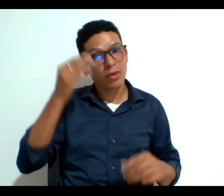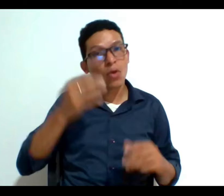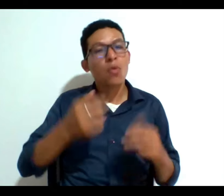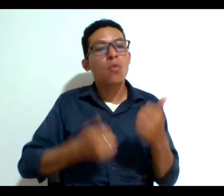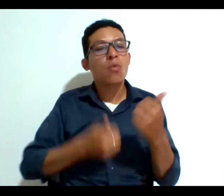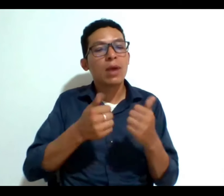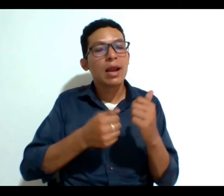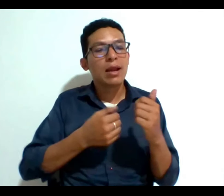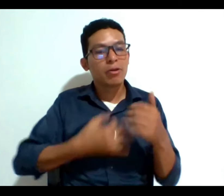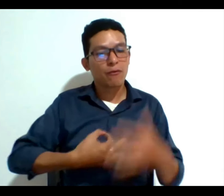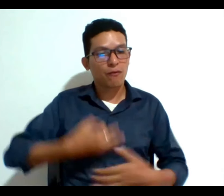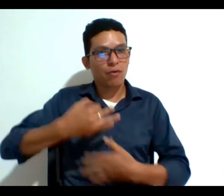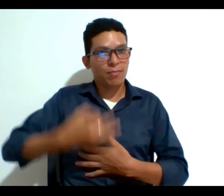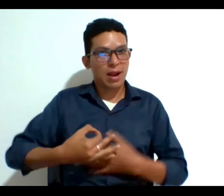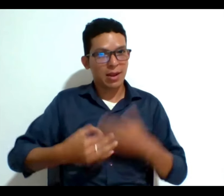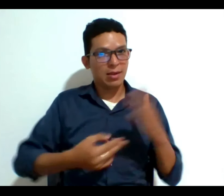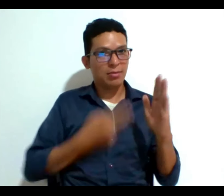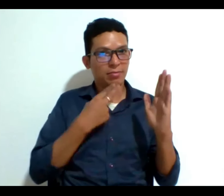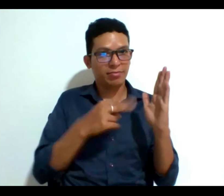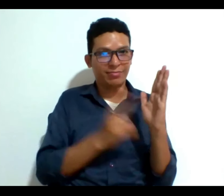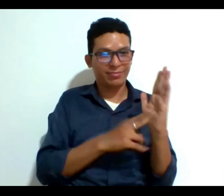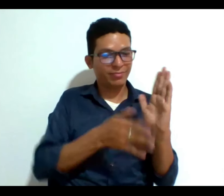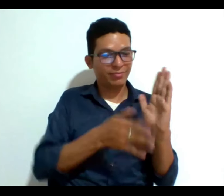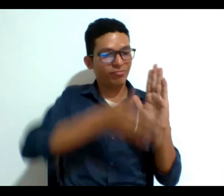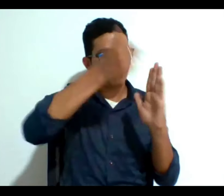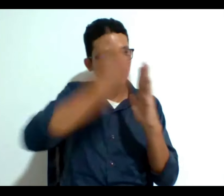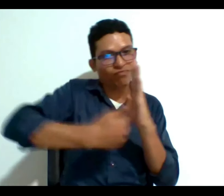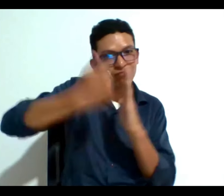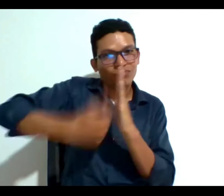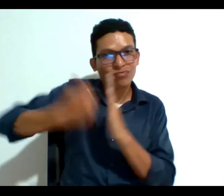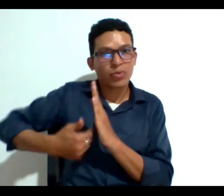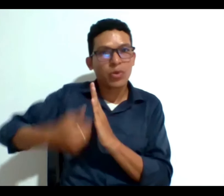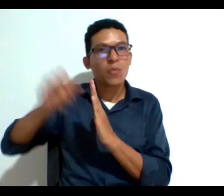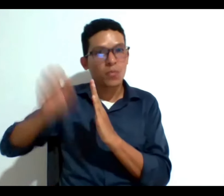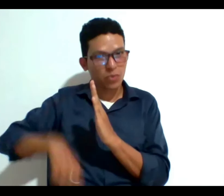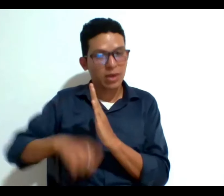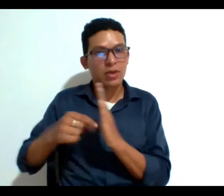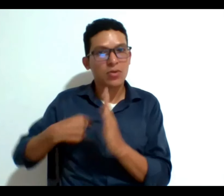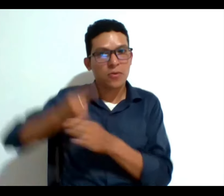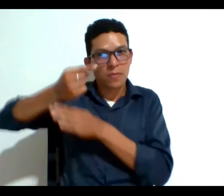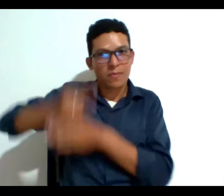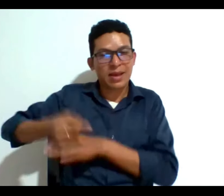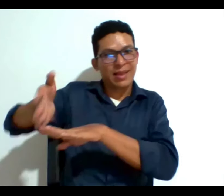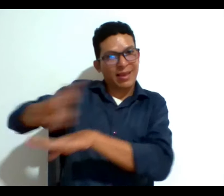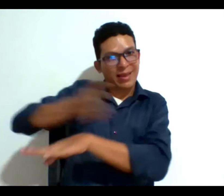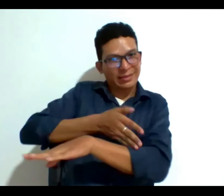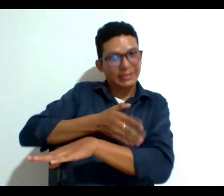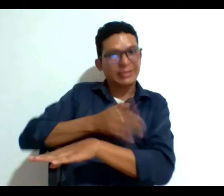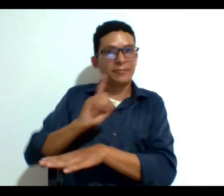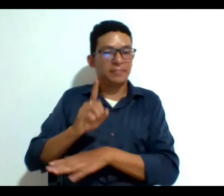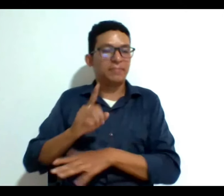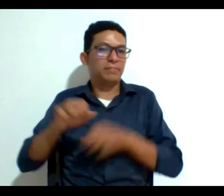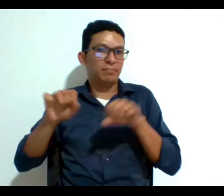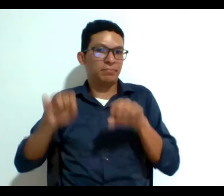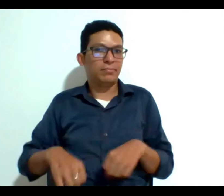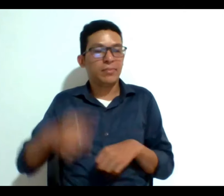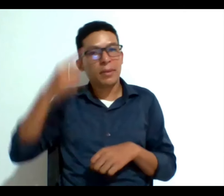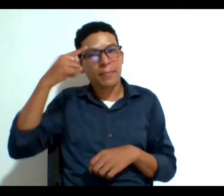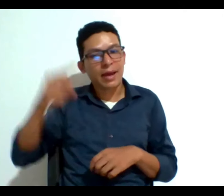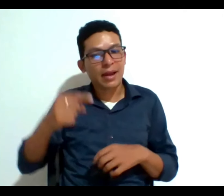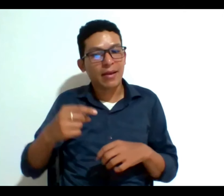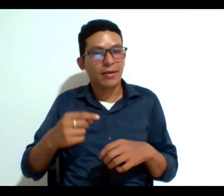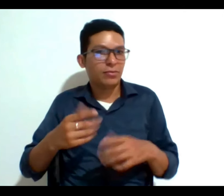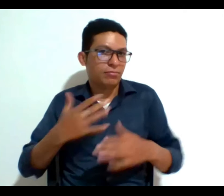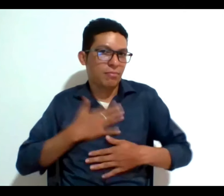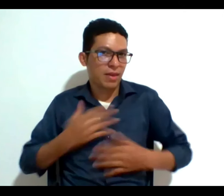establecidas hoy en Colombia para poder formalizar una directiva anticipada para el final de la vida